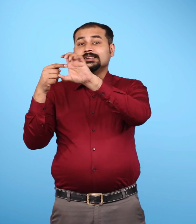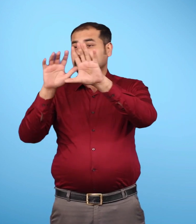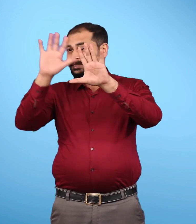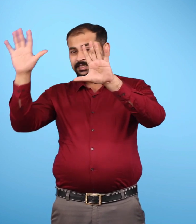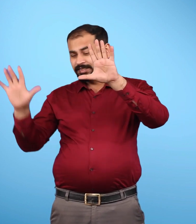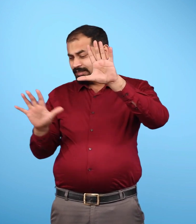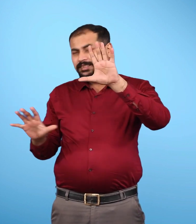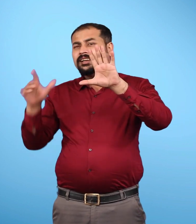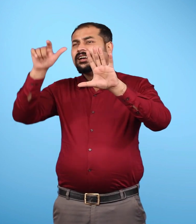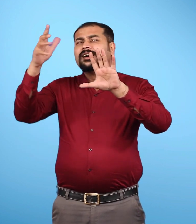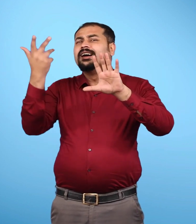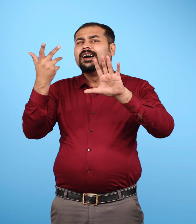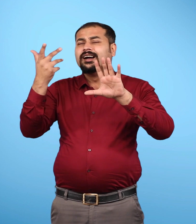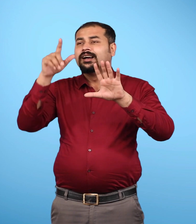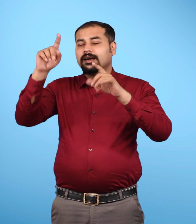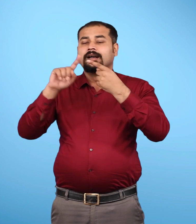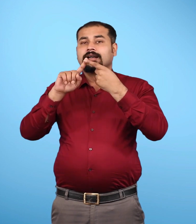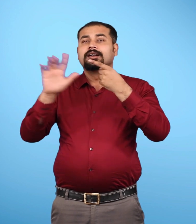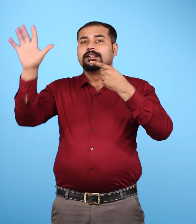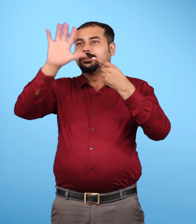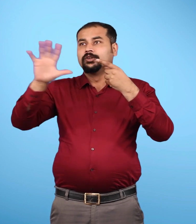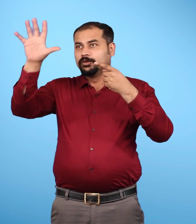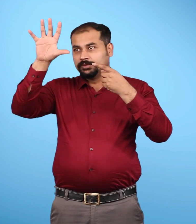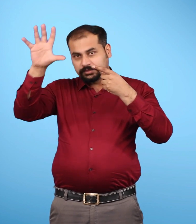तथा पूर्वी किनारे पर यूरोप एवं अफ्रीका